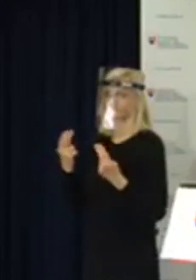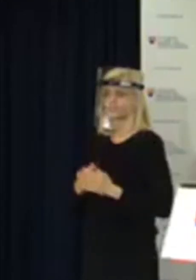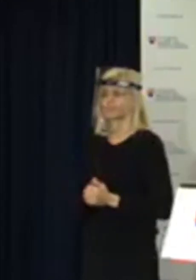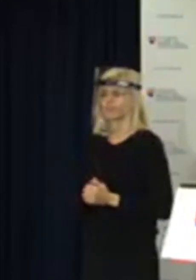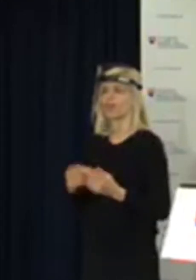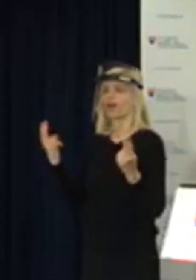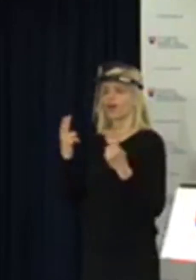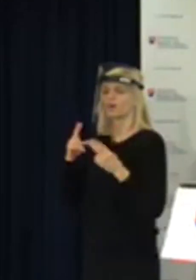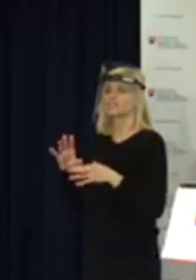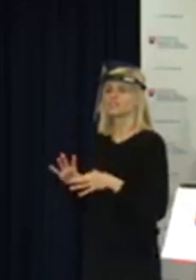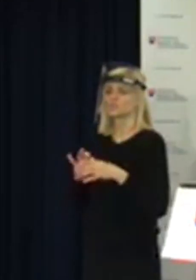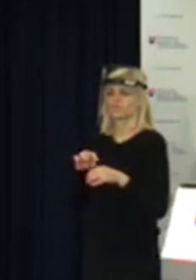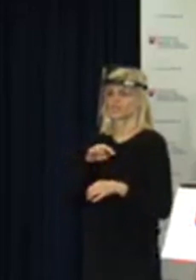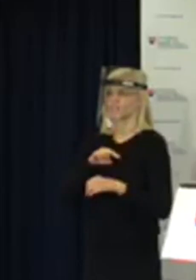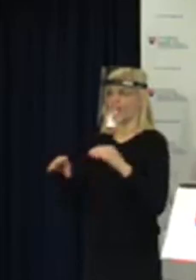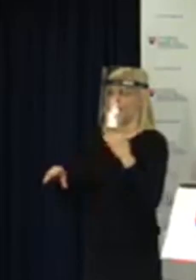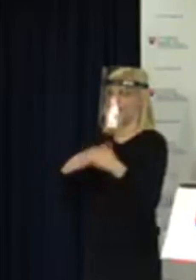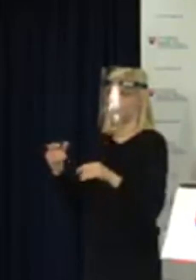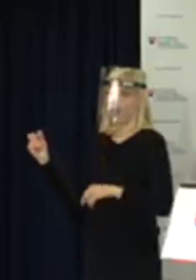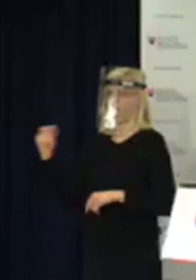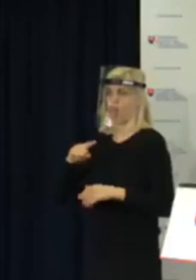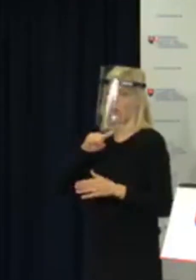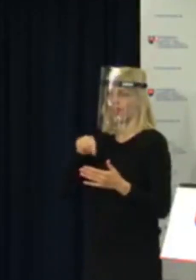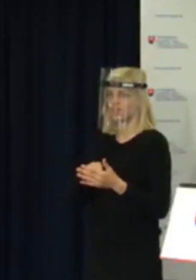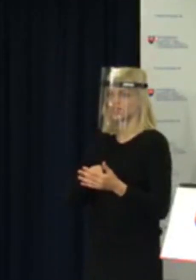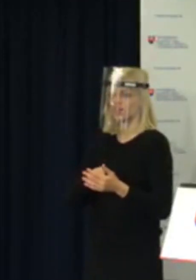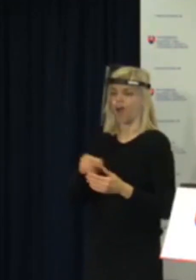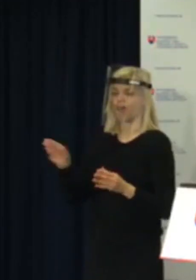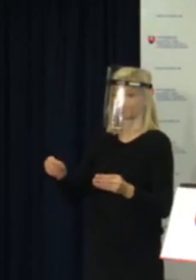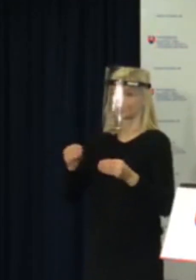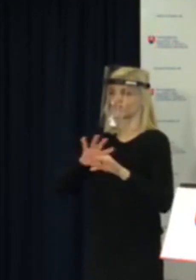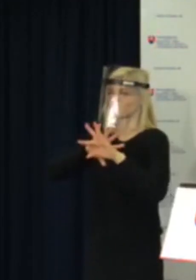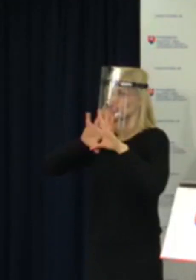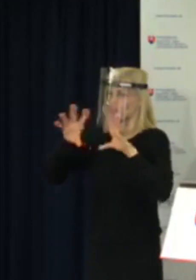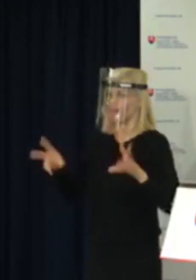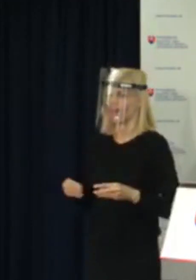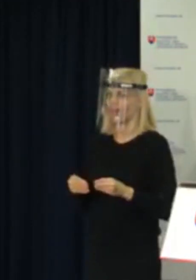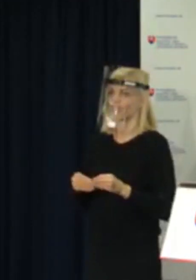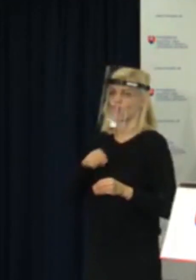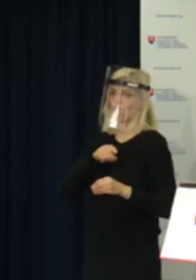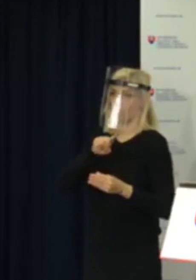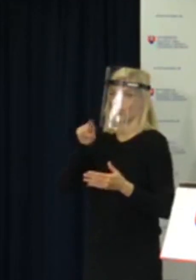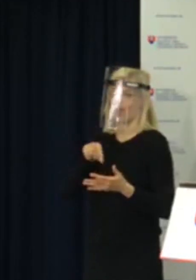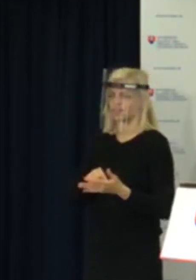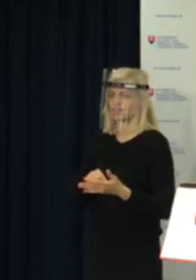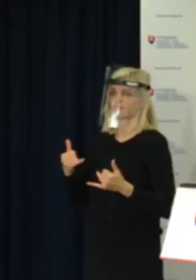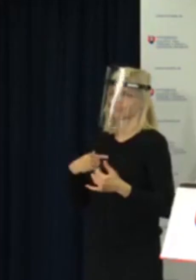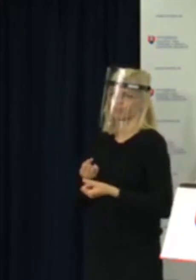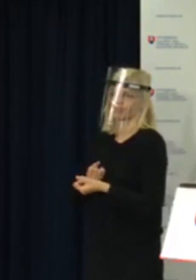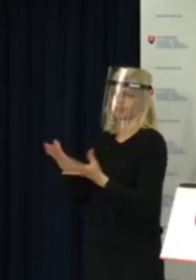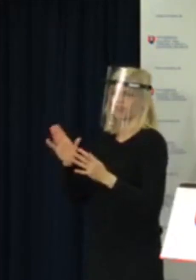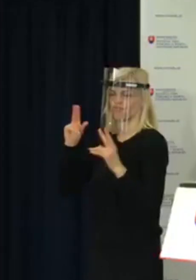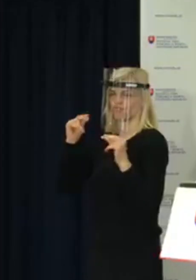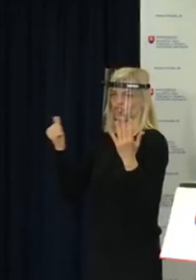ktoré prídu na tento mail a verím, že všetkým dnes bude všetko jasné a že to reálne tento rok, tento školní rok